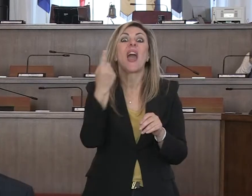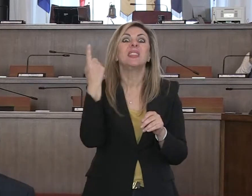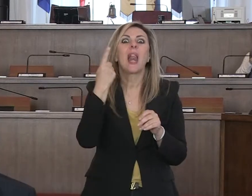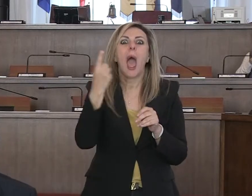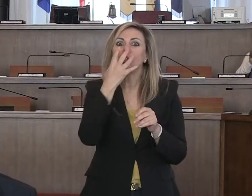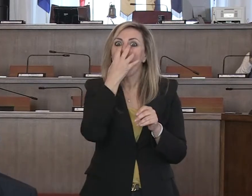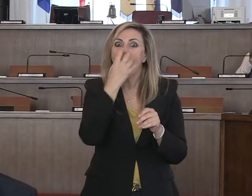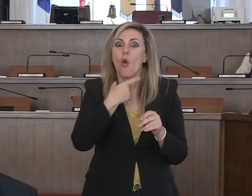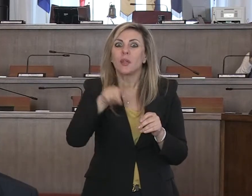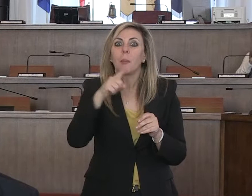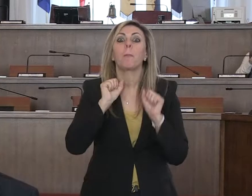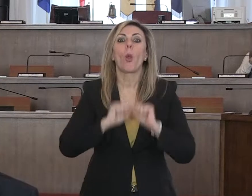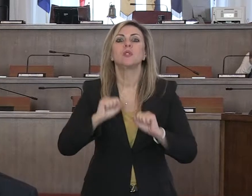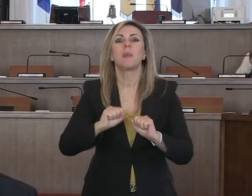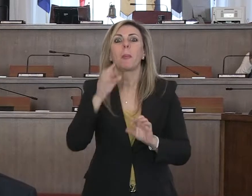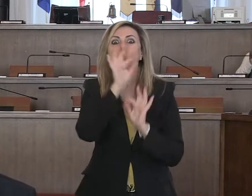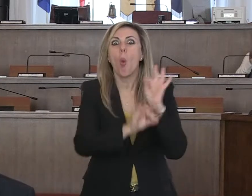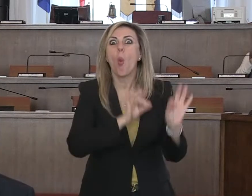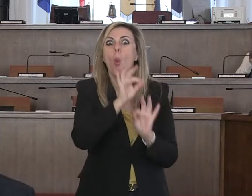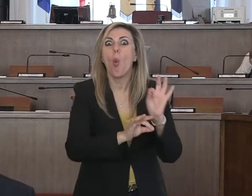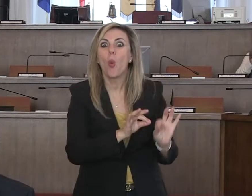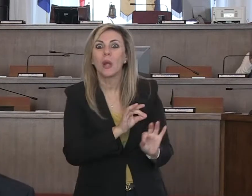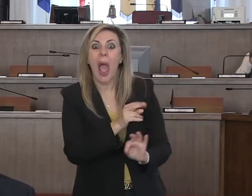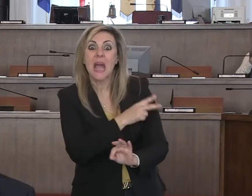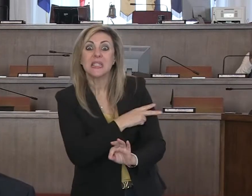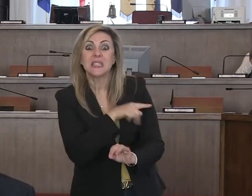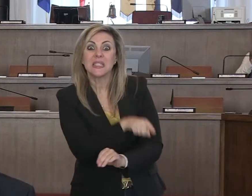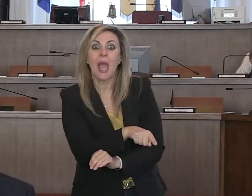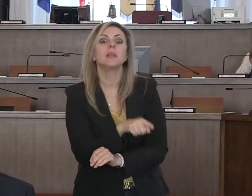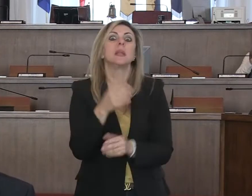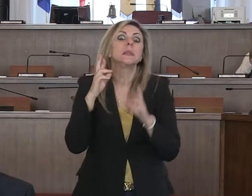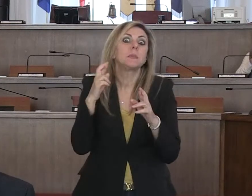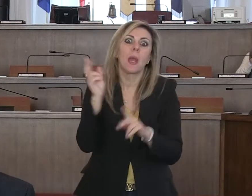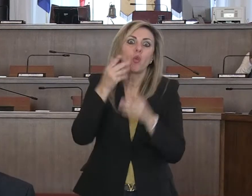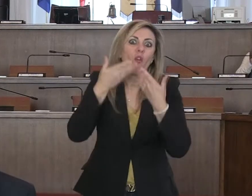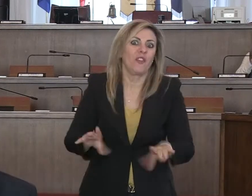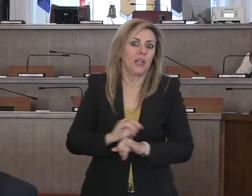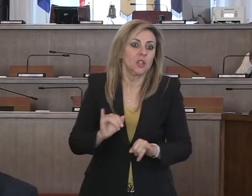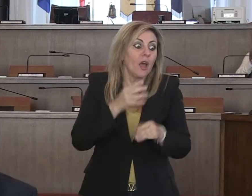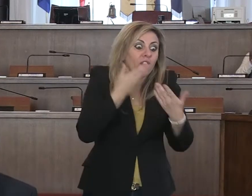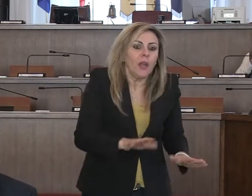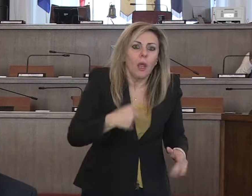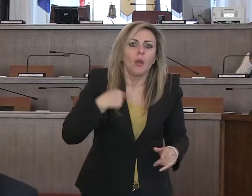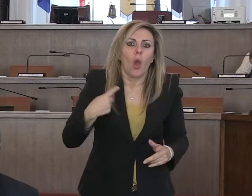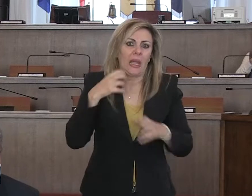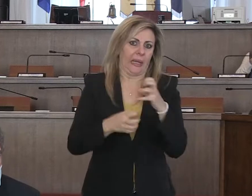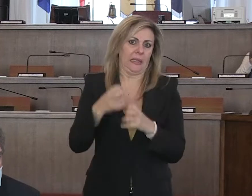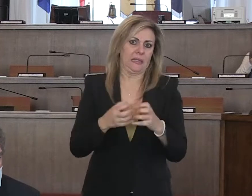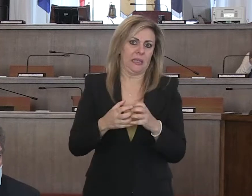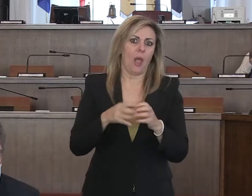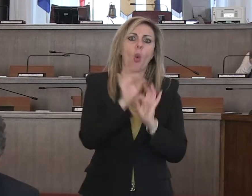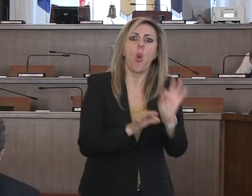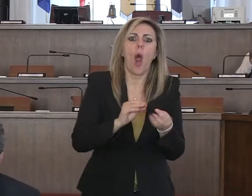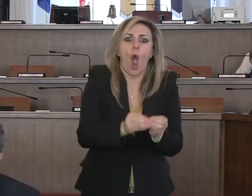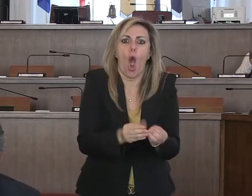possibilità di quindi assistere persone in terapia intensiva, perché qui il problema non è né tanto di posti